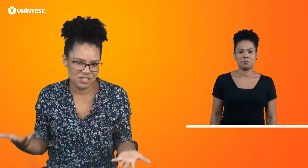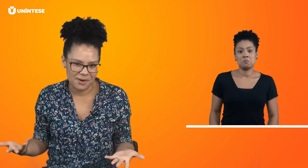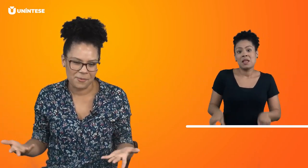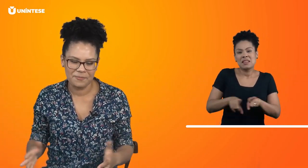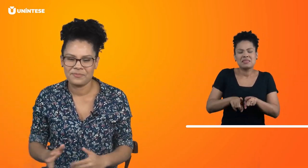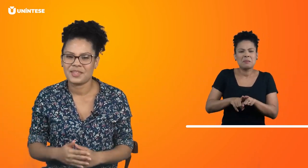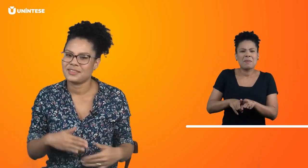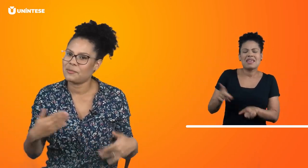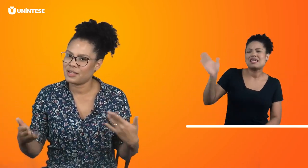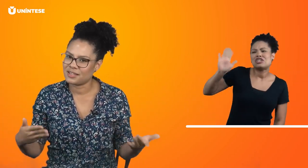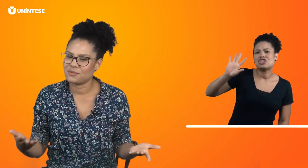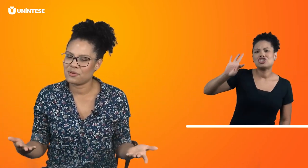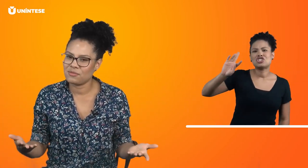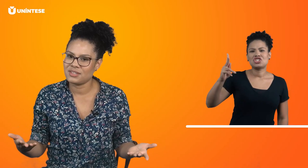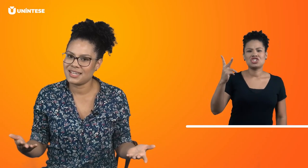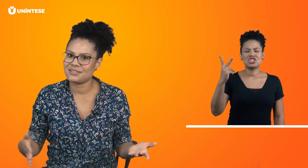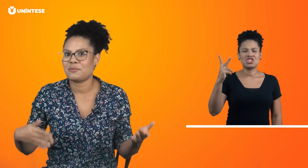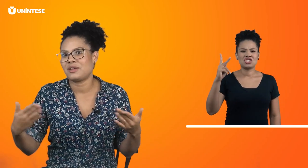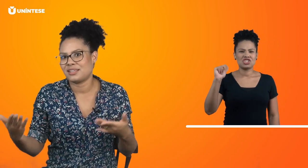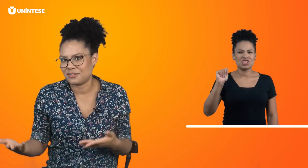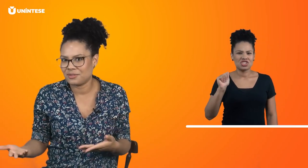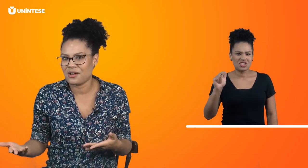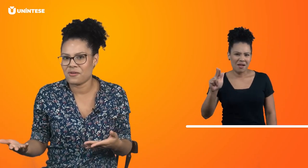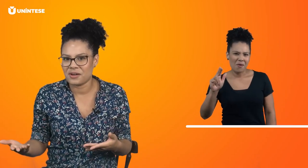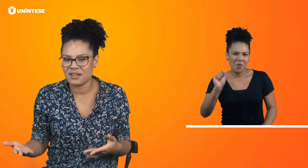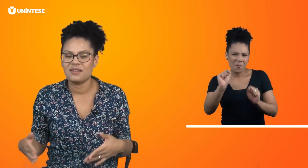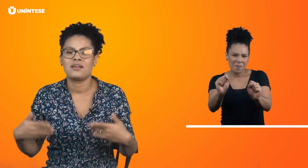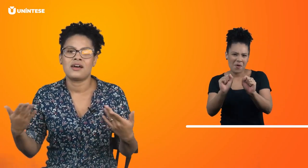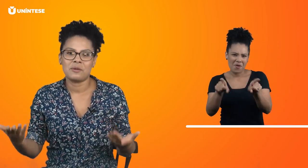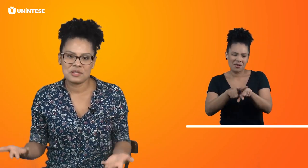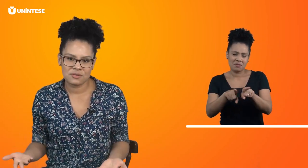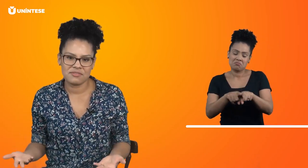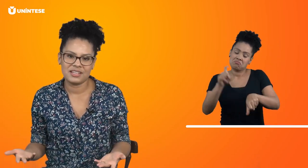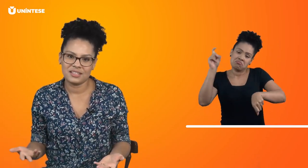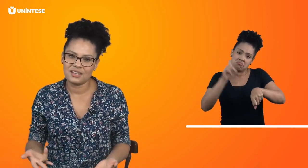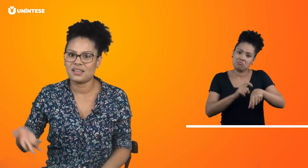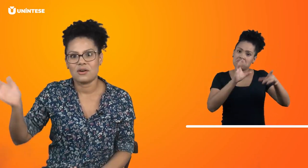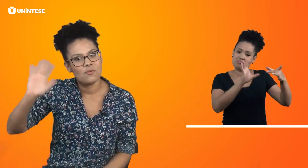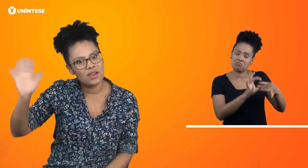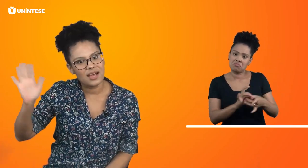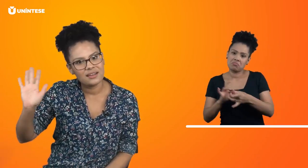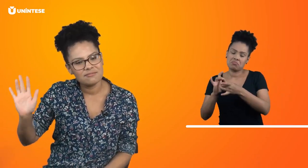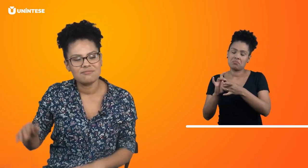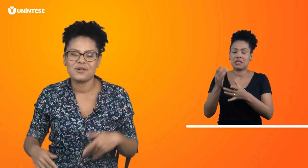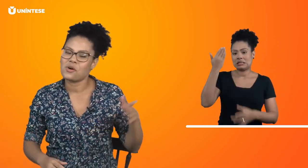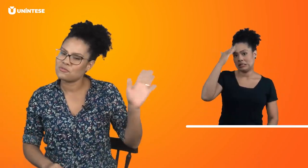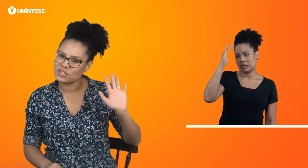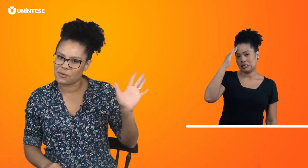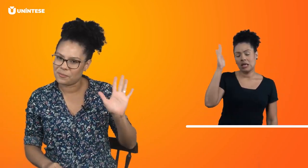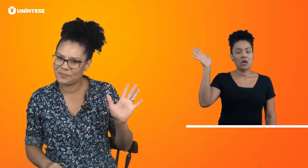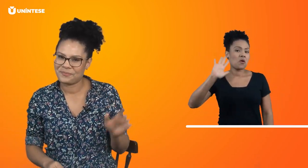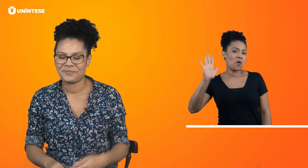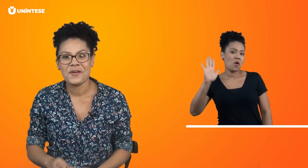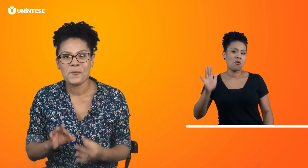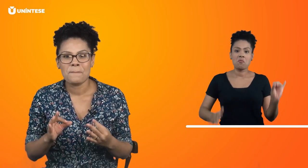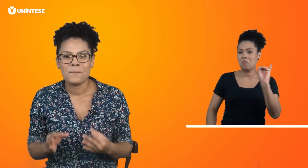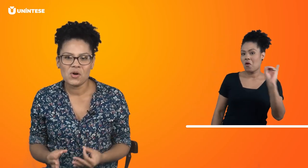tchau. Dependendo do contexto, dependendo da hora, a pessoa vai entender que é um olá ou um tchau. Bom